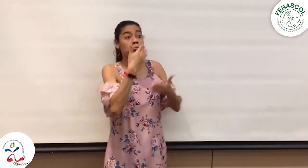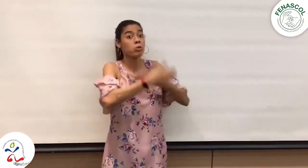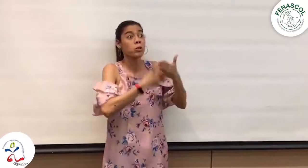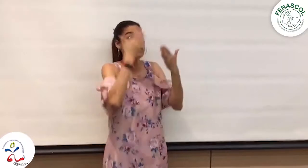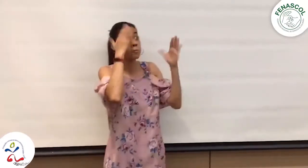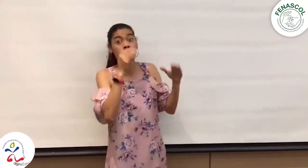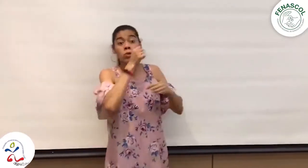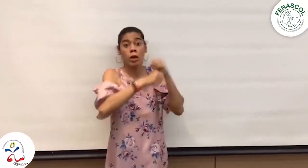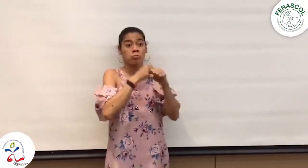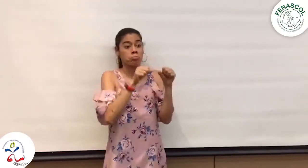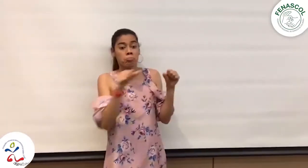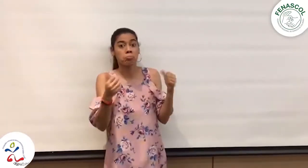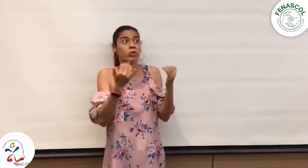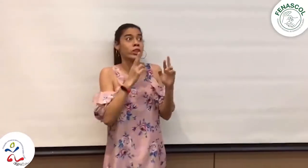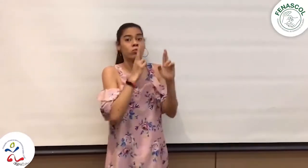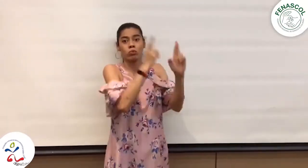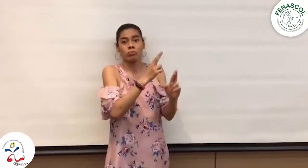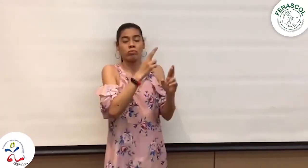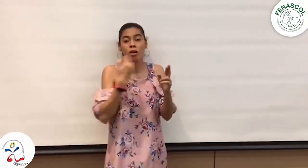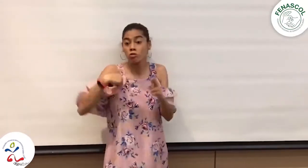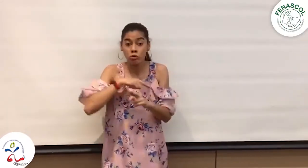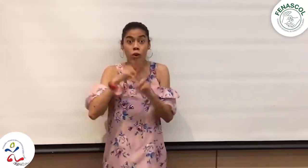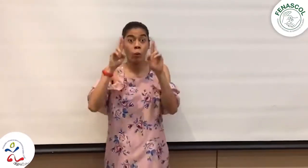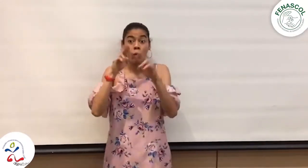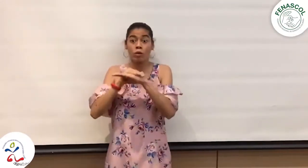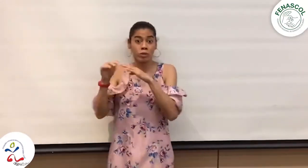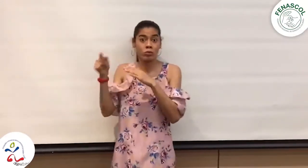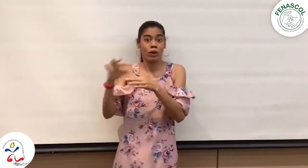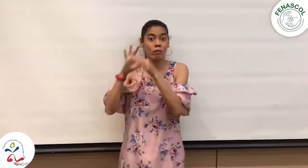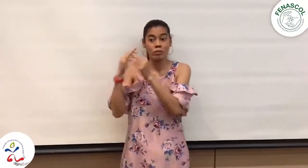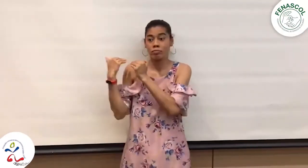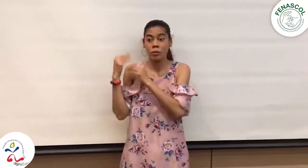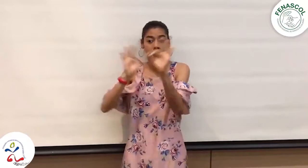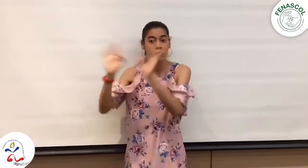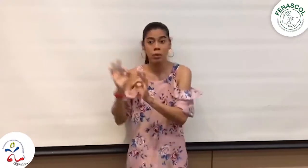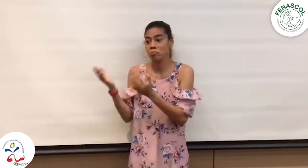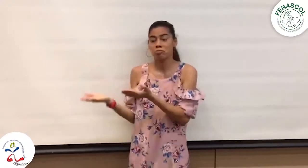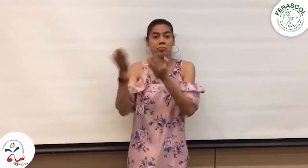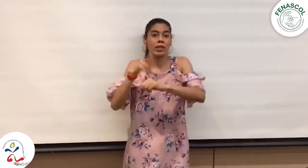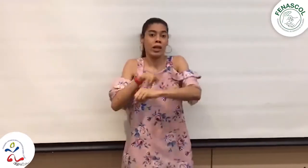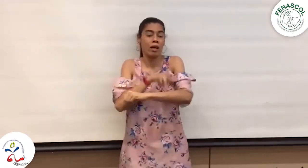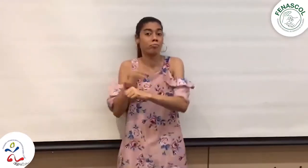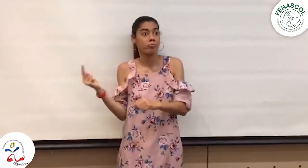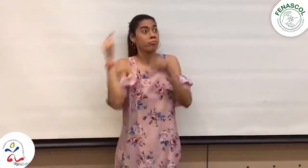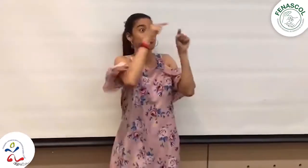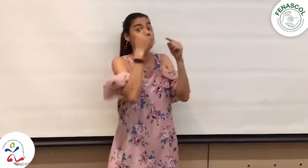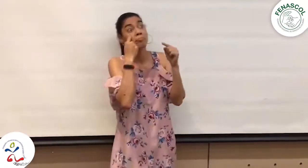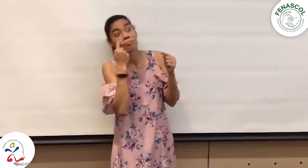ONU y que lleve acorde a la Convención de Personas con Discapacidad. Entonces, FENASCOL fue el encargado y nos